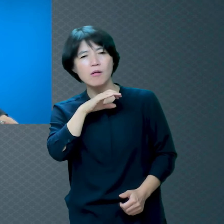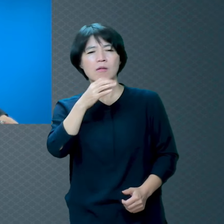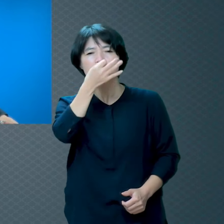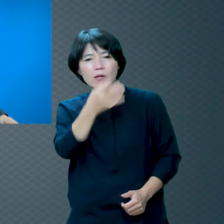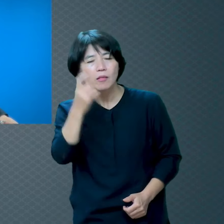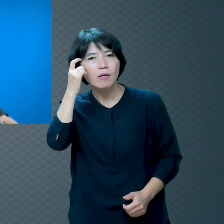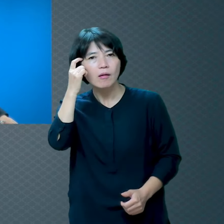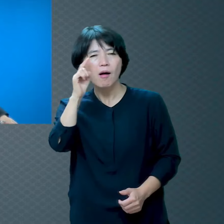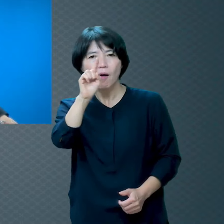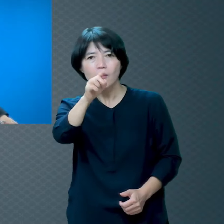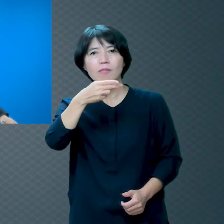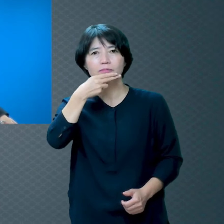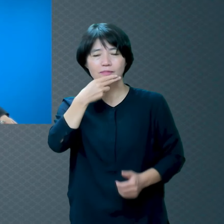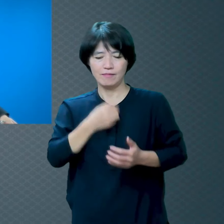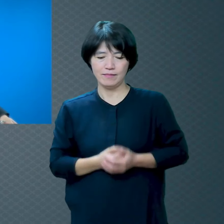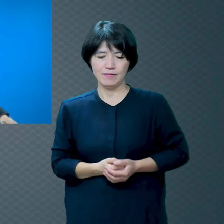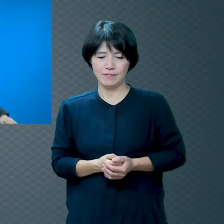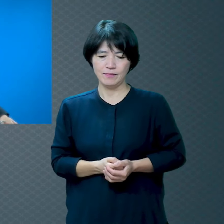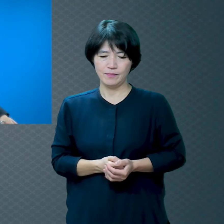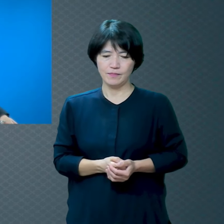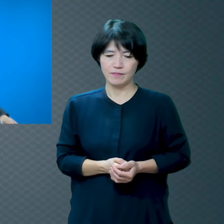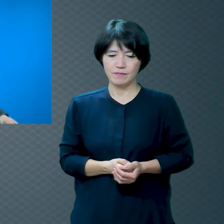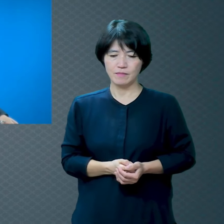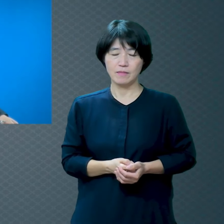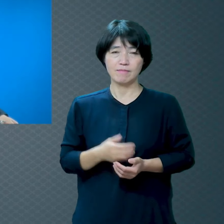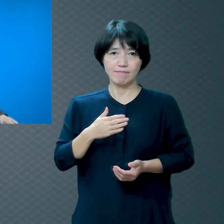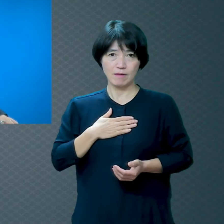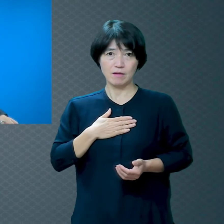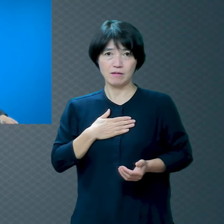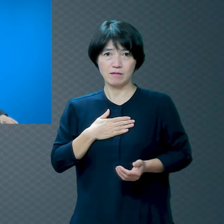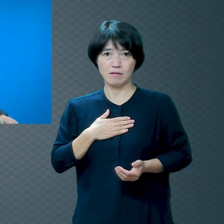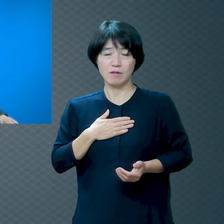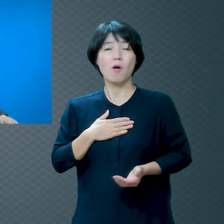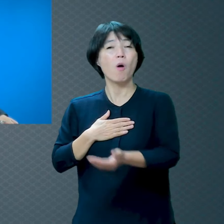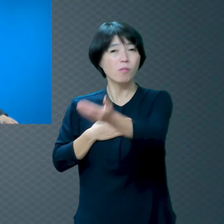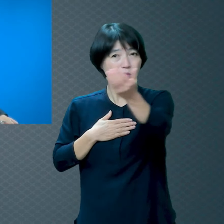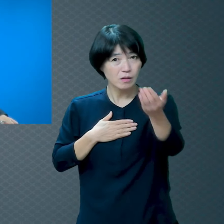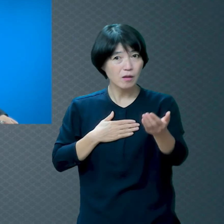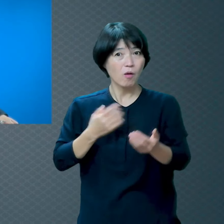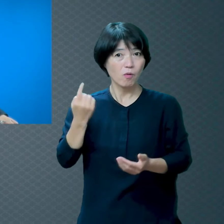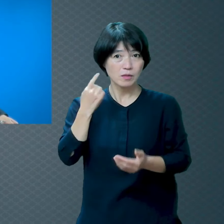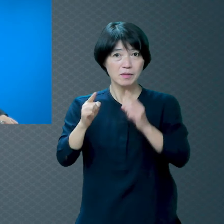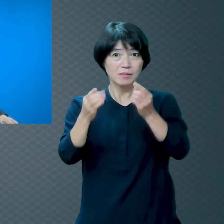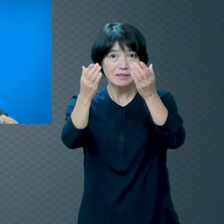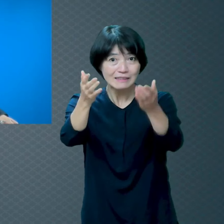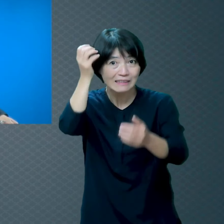여러분들 어제도 말씀을 드렸지만 내가 바뀌어야 주변이 바뀝니다